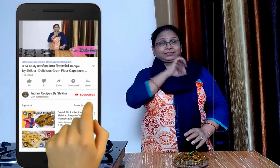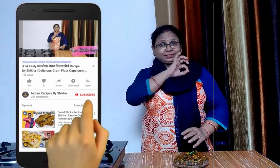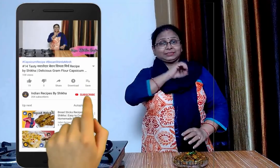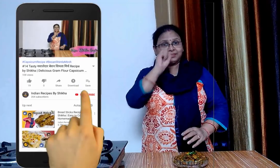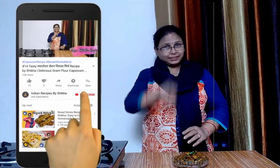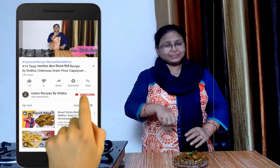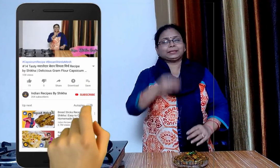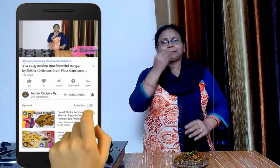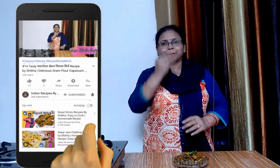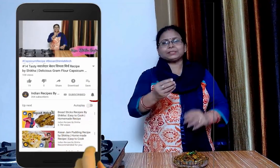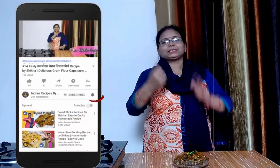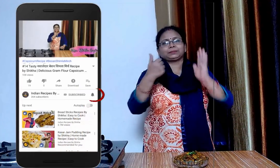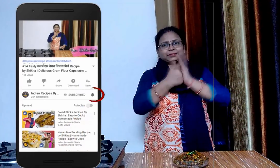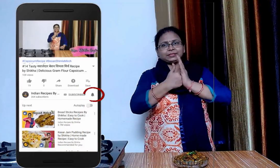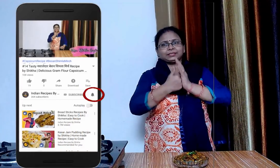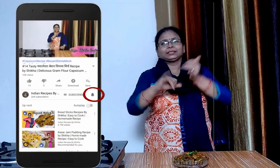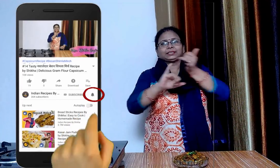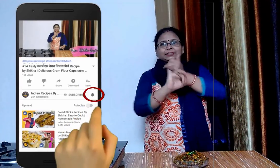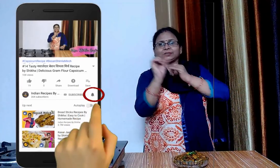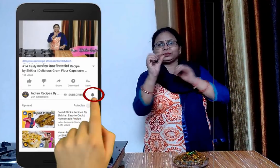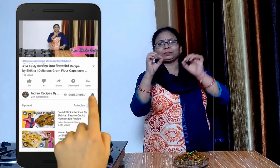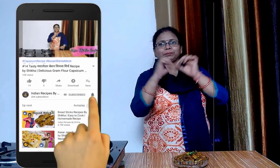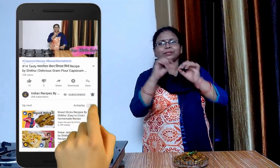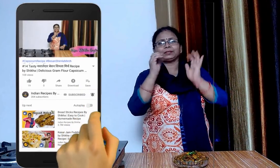तो इस वीडियो को लाइक और इस चनल को सब्सक्राइब परना ना भूलें